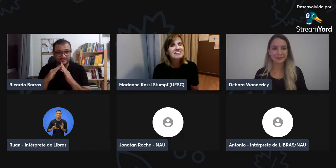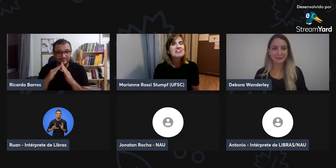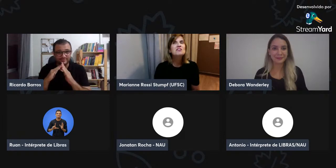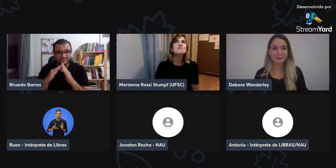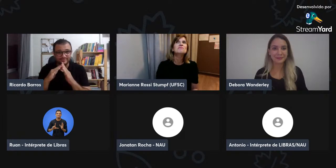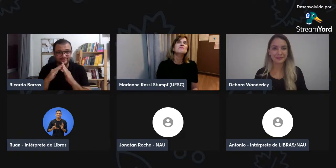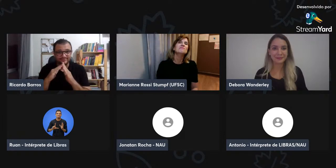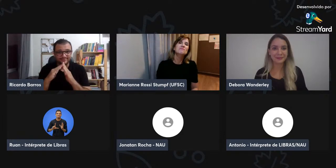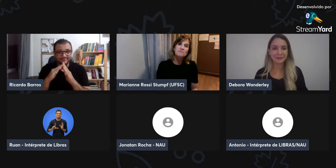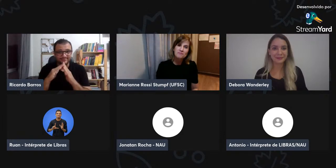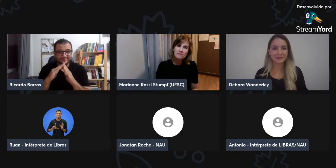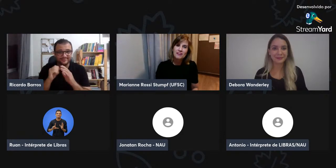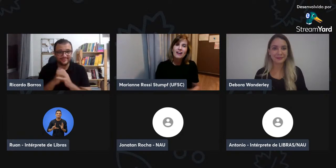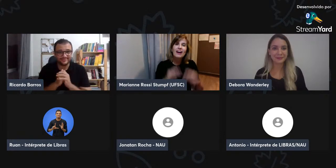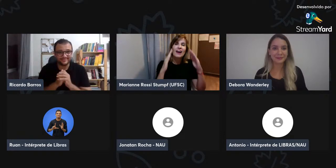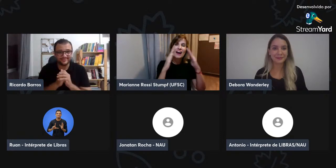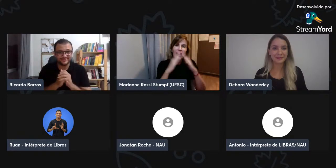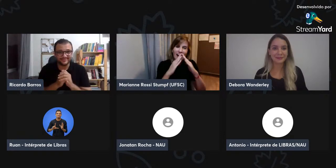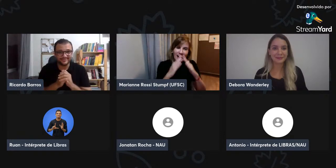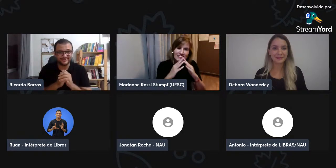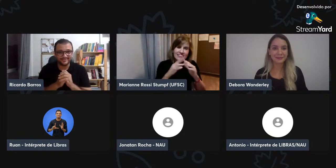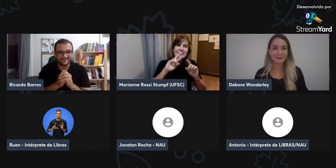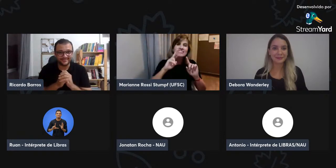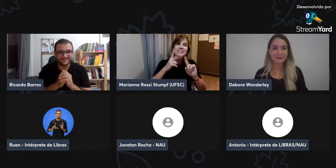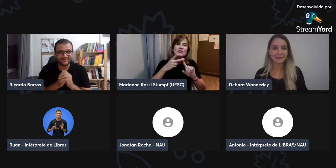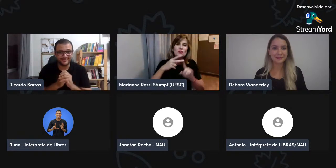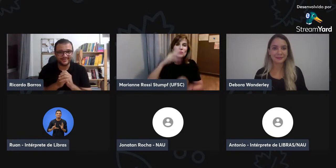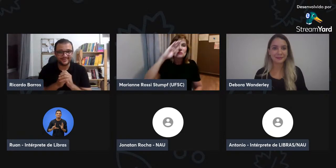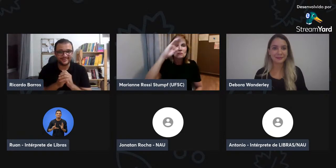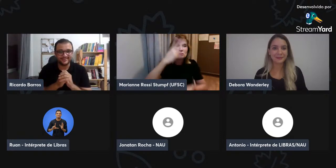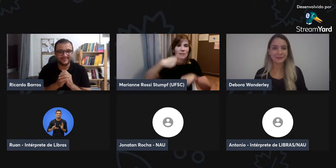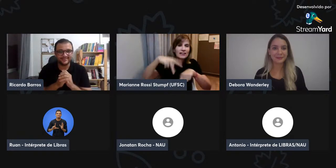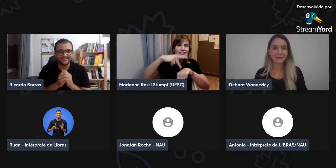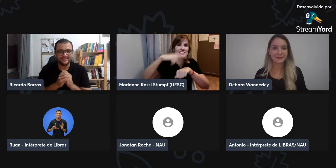Então, o primeiro sinal que você catalogou foi o sinal de casa?